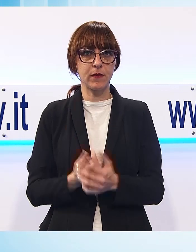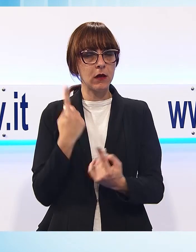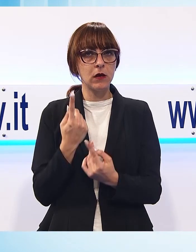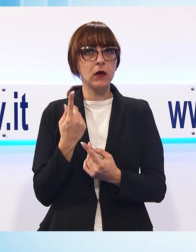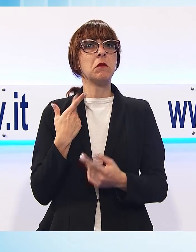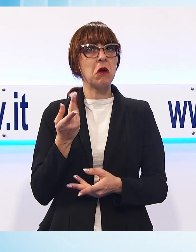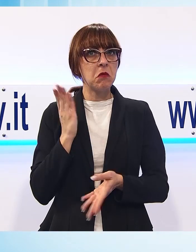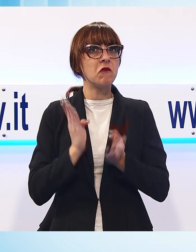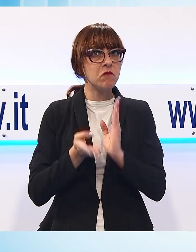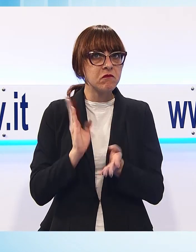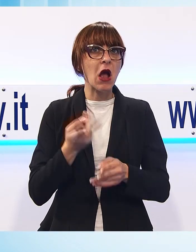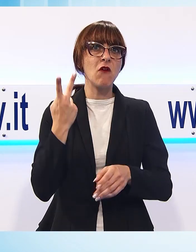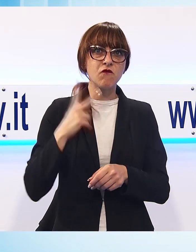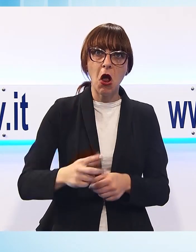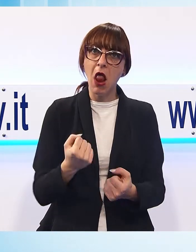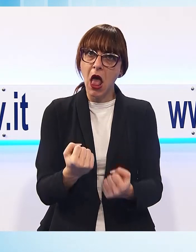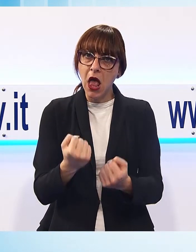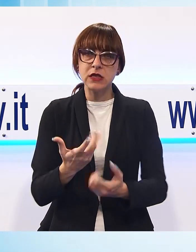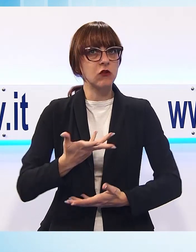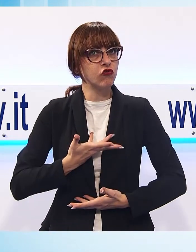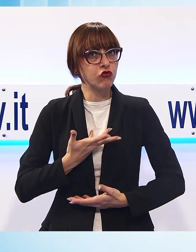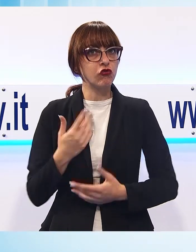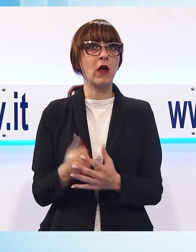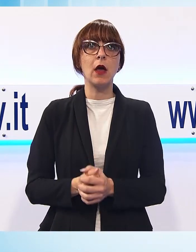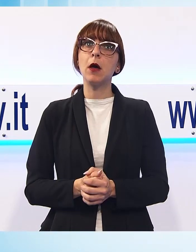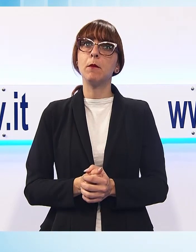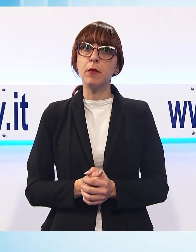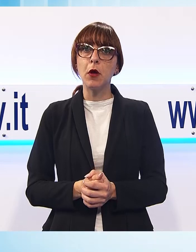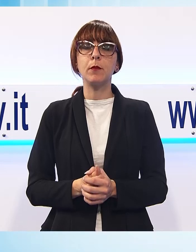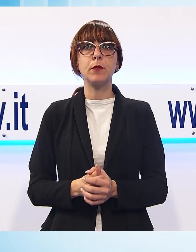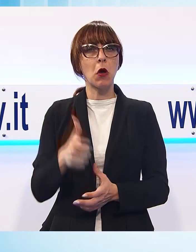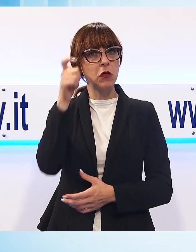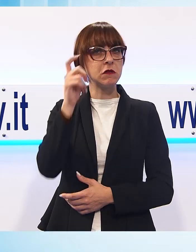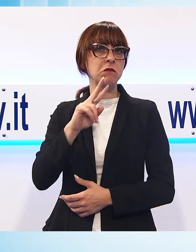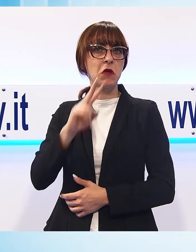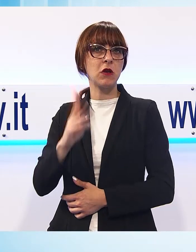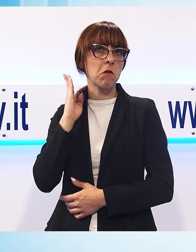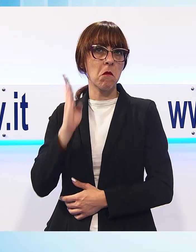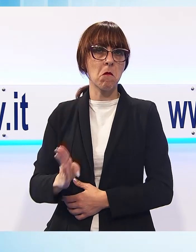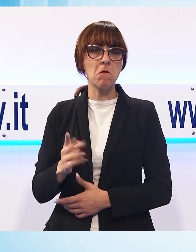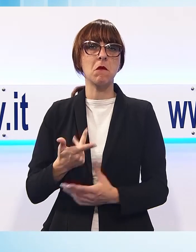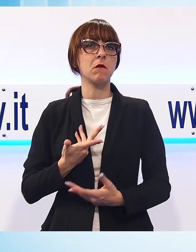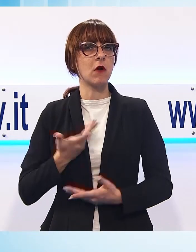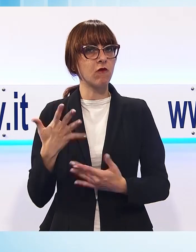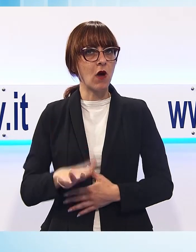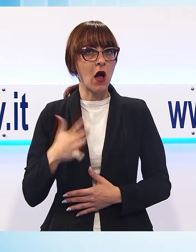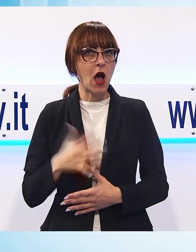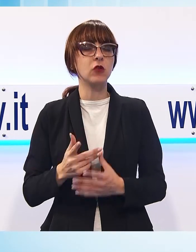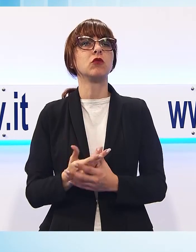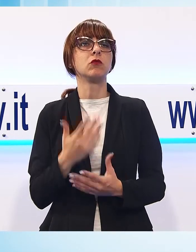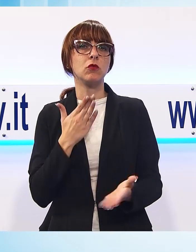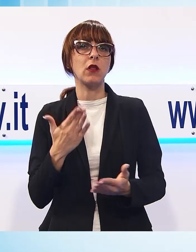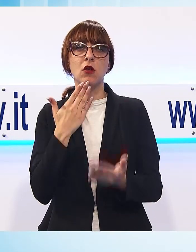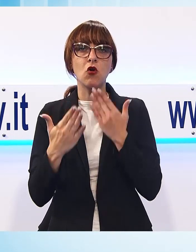efferato e con violenze spesso gratuite, contro cui la risposta dello Stato è stata immediata, come ribadito più volte in conferenza